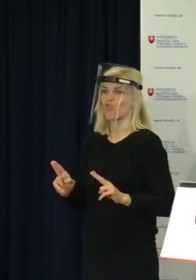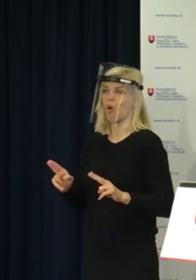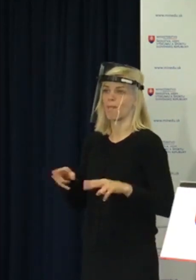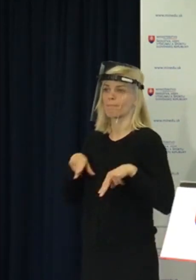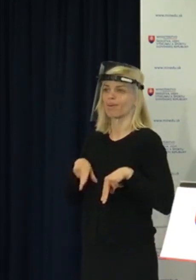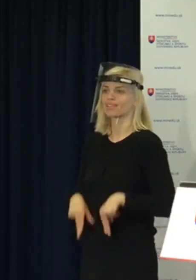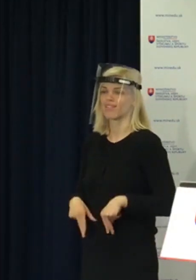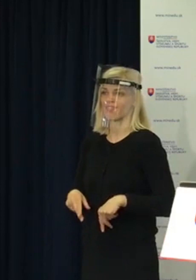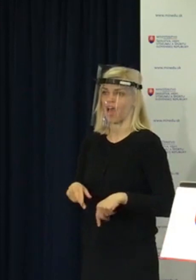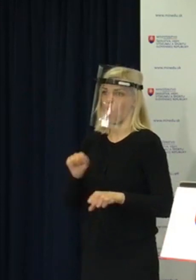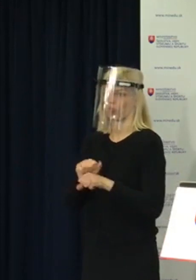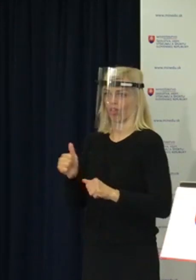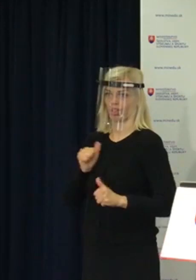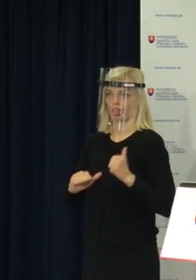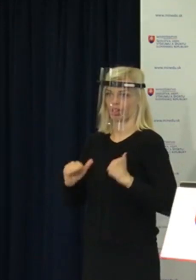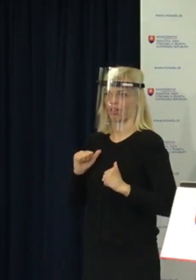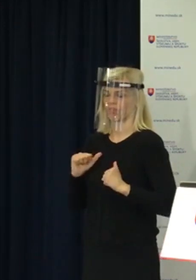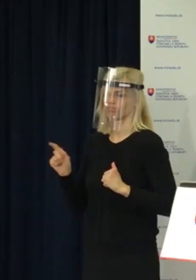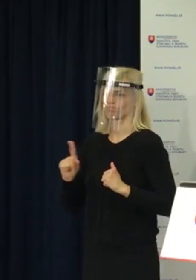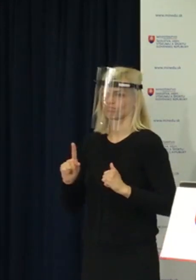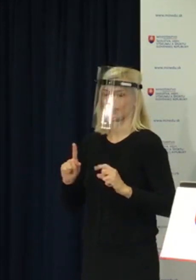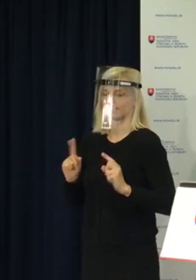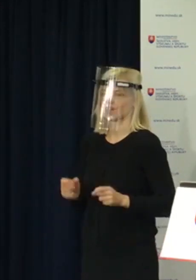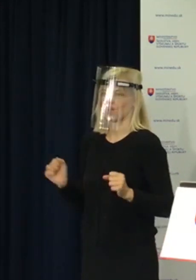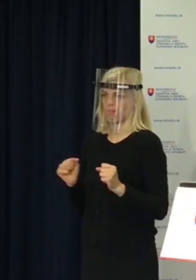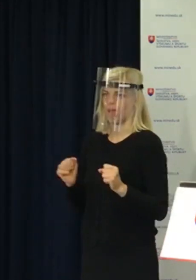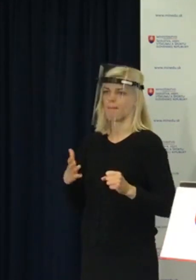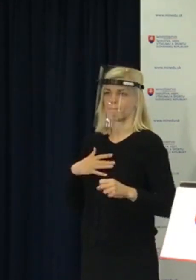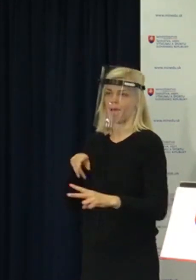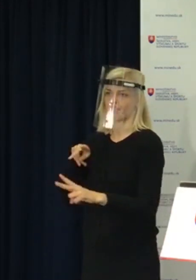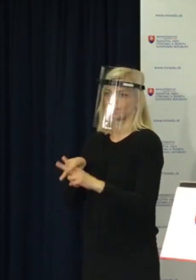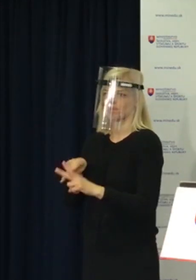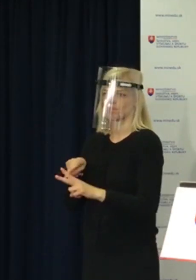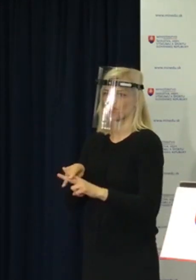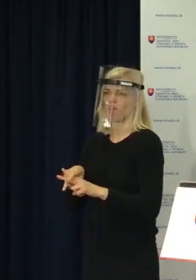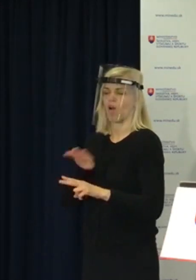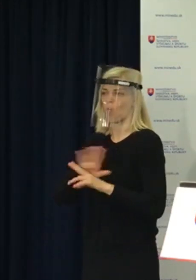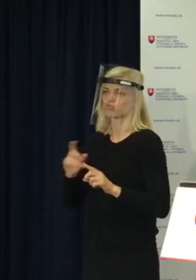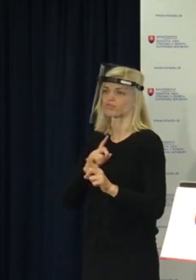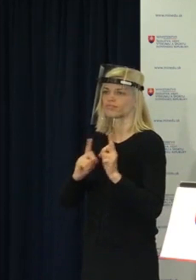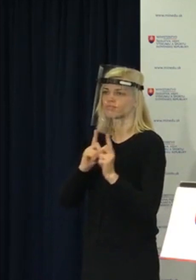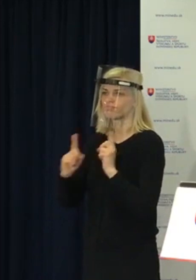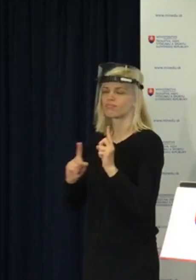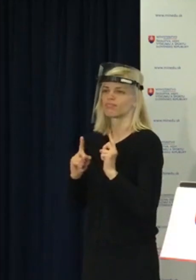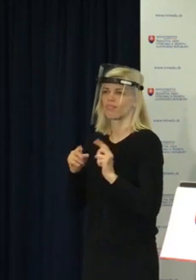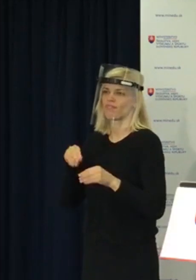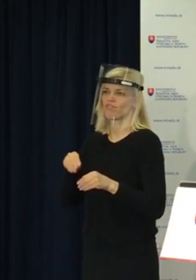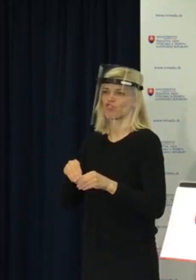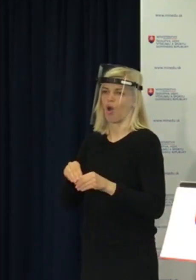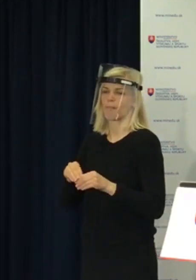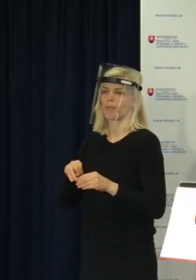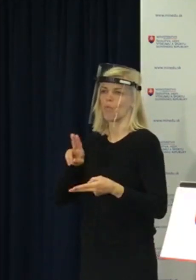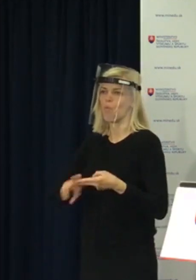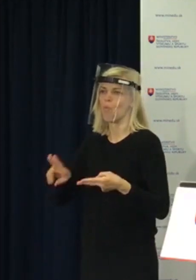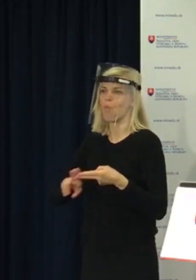komisie. Netreba sa toho báť, že by sme nemali. Je to predkonsultované s okresnými úradmi v sídle kraja a